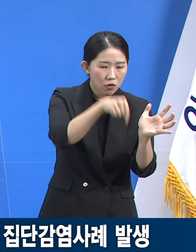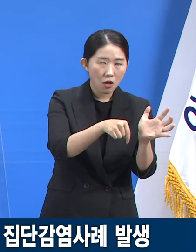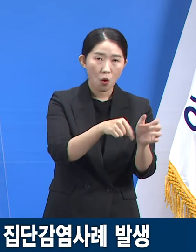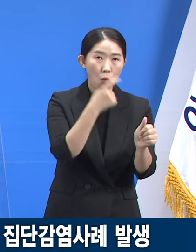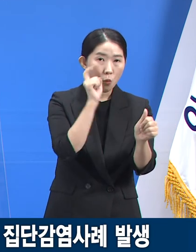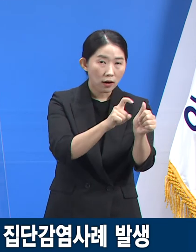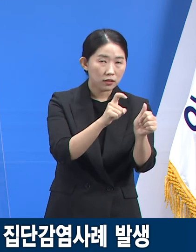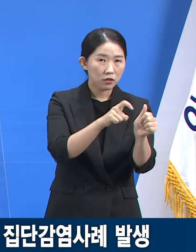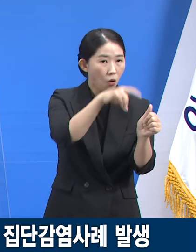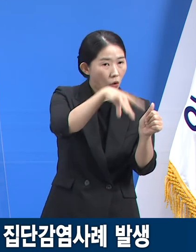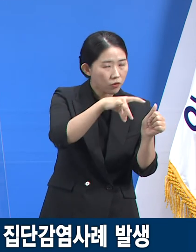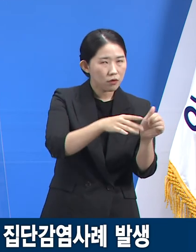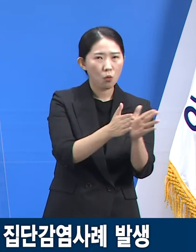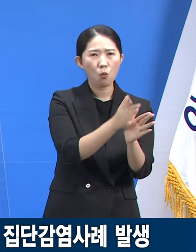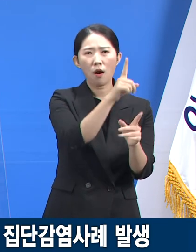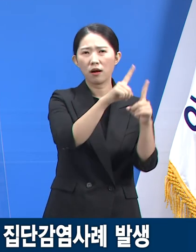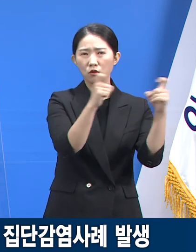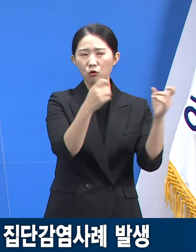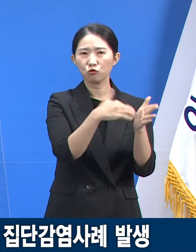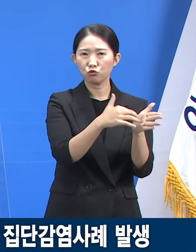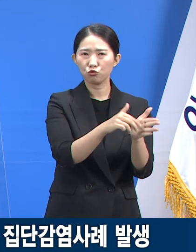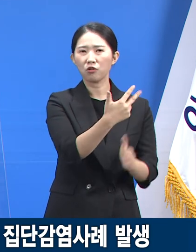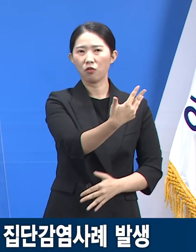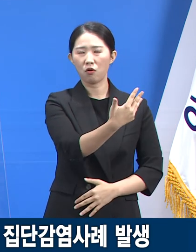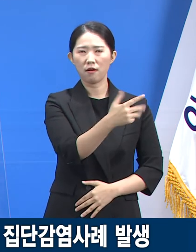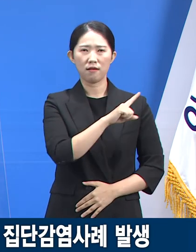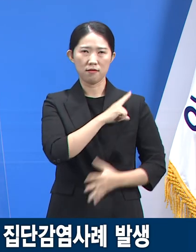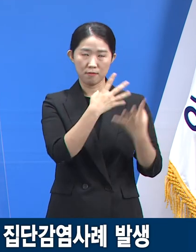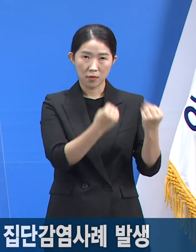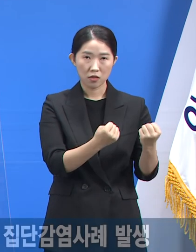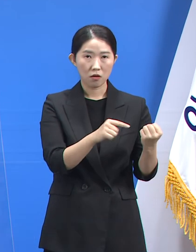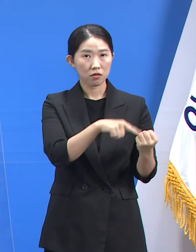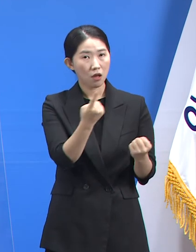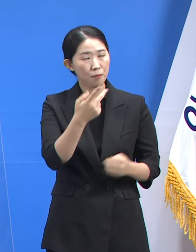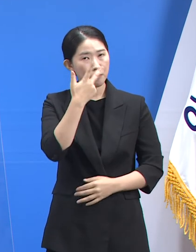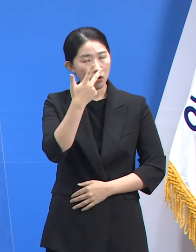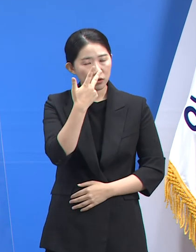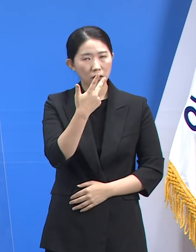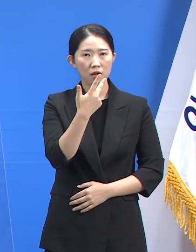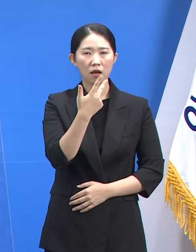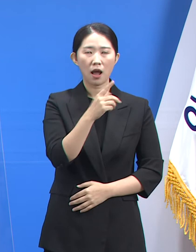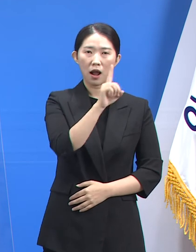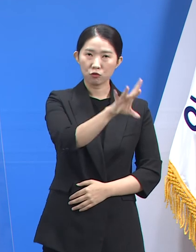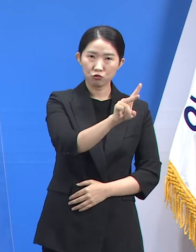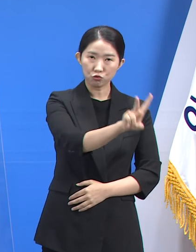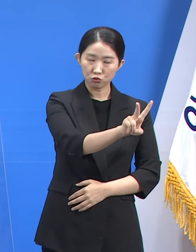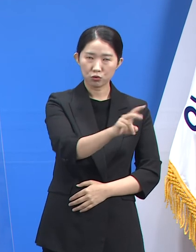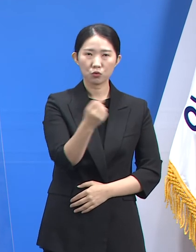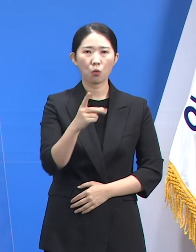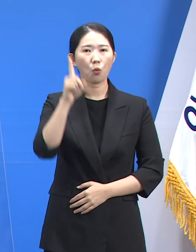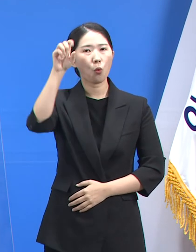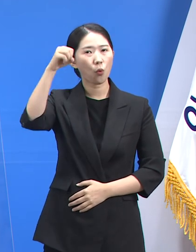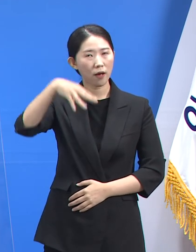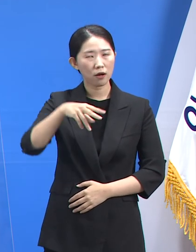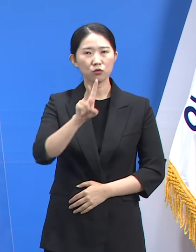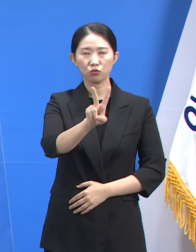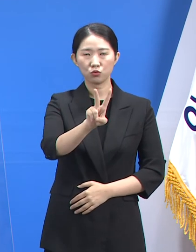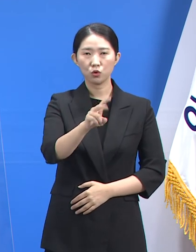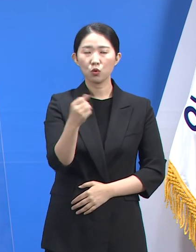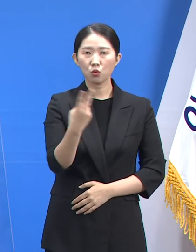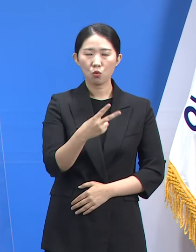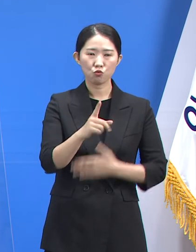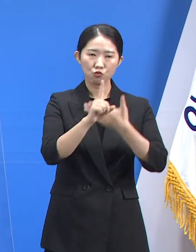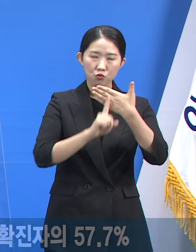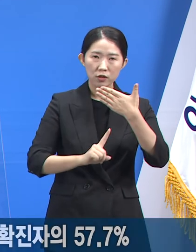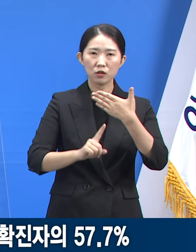화성이 8건으로 가장 많았으며 그 뒤로 평택고양이 각 2건, 구리, 수원, 안산 등이 각 1건씩입니다.